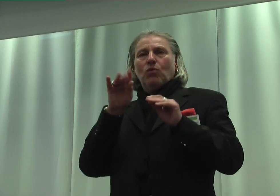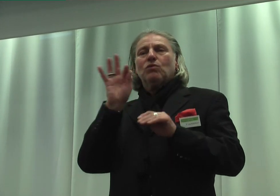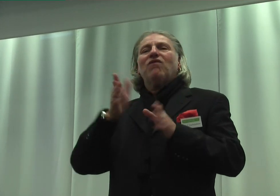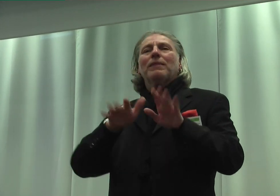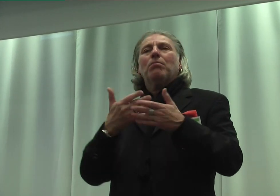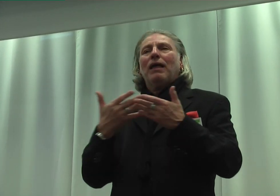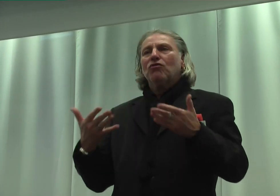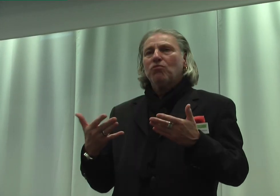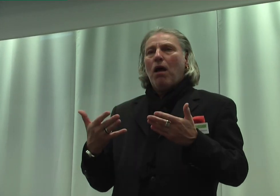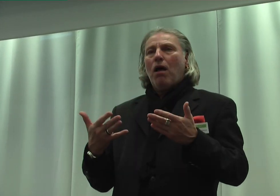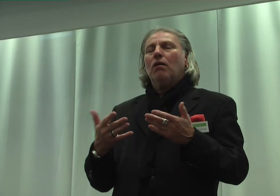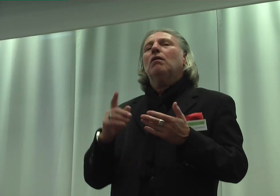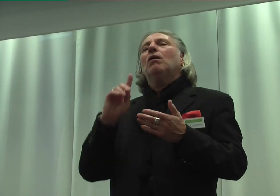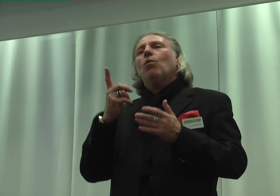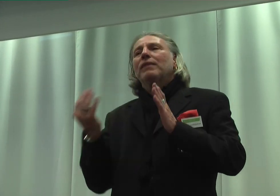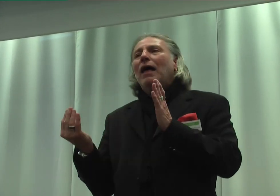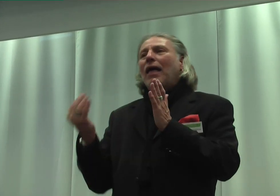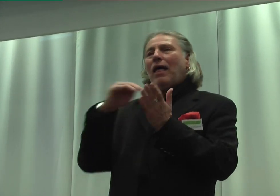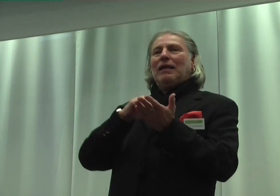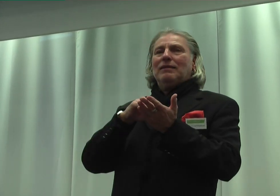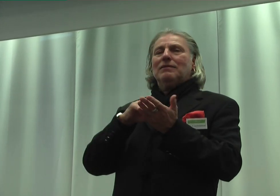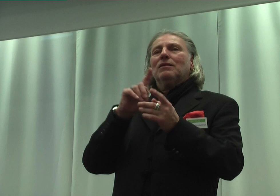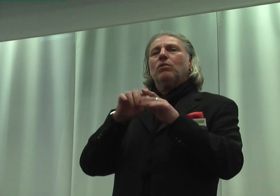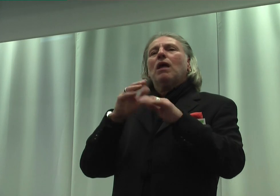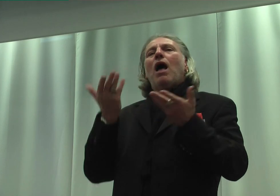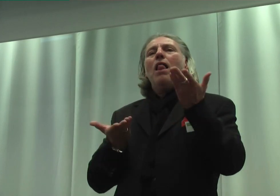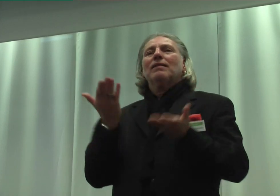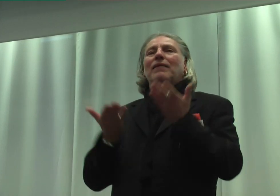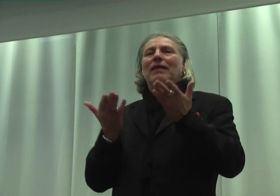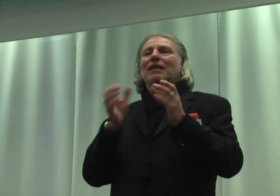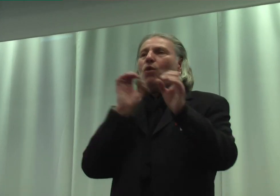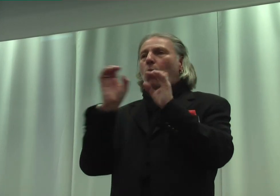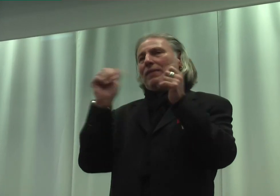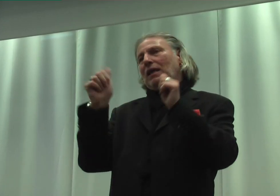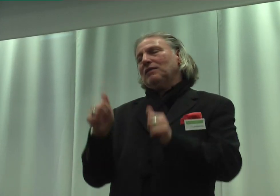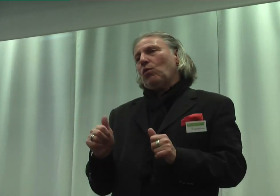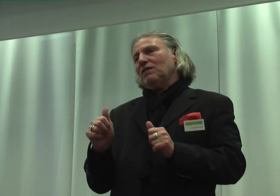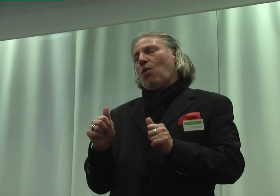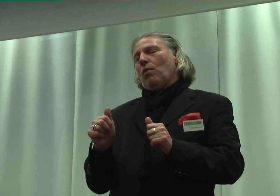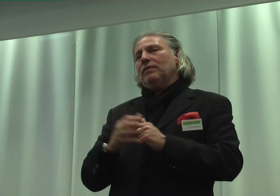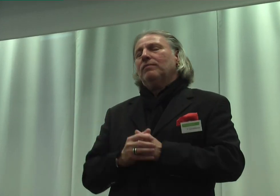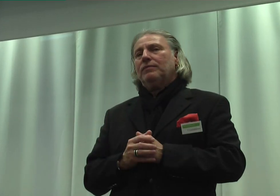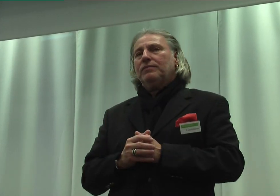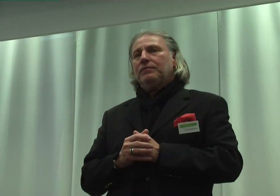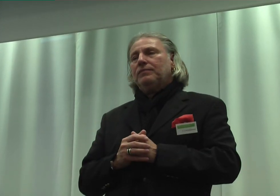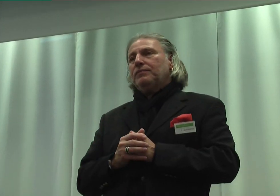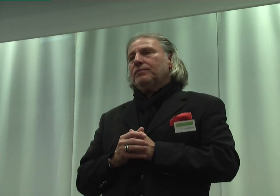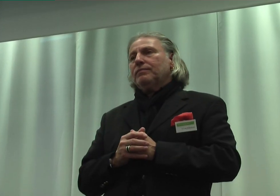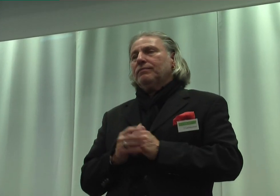ergänzende und alternativen Kommunikationsformen entsprechend der schriftlich